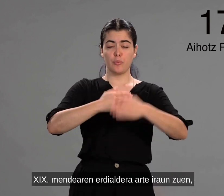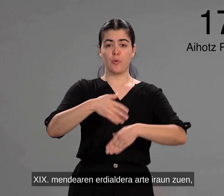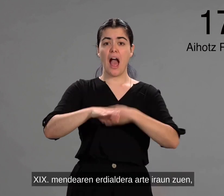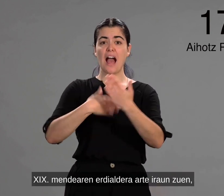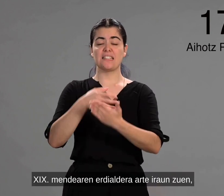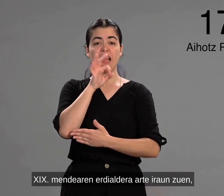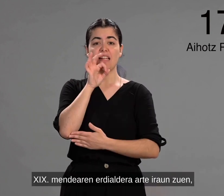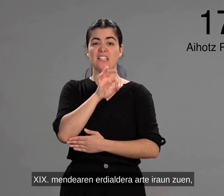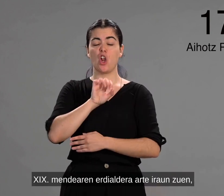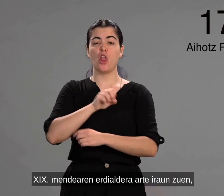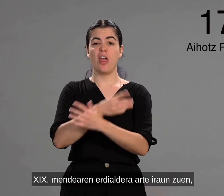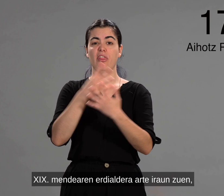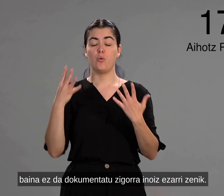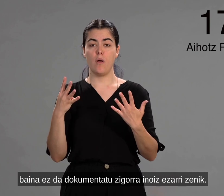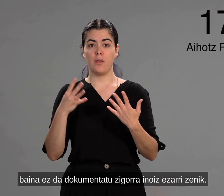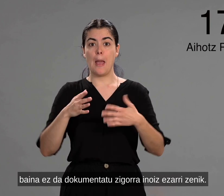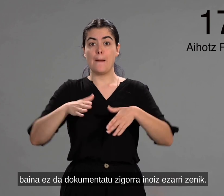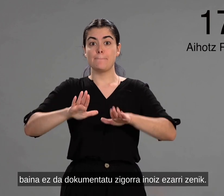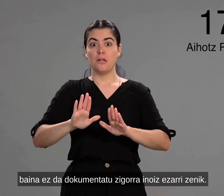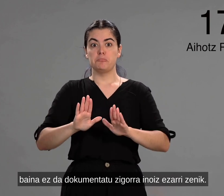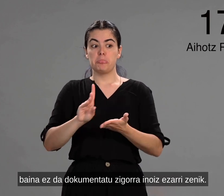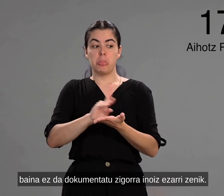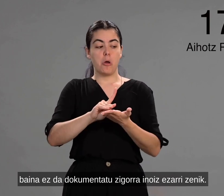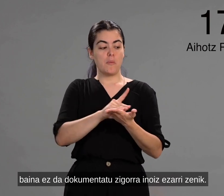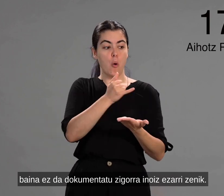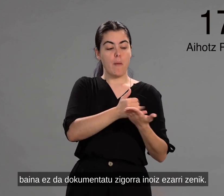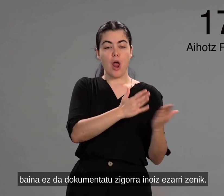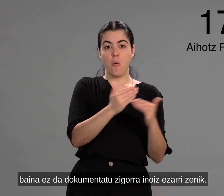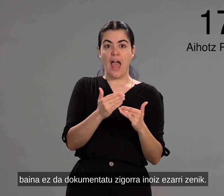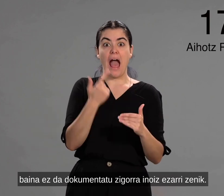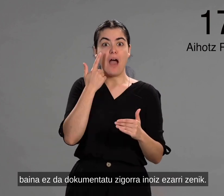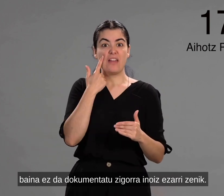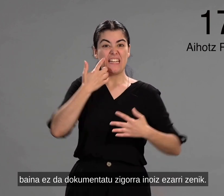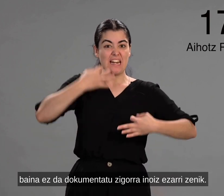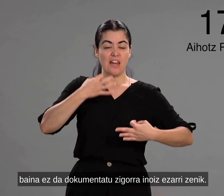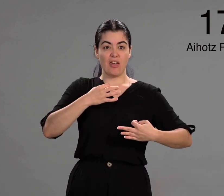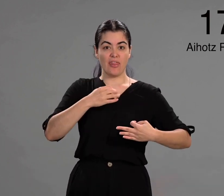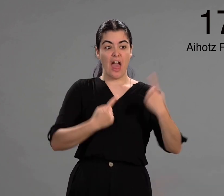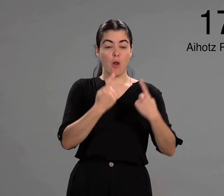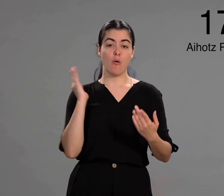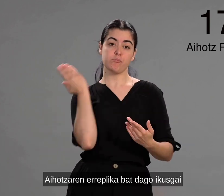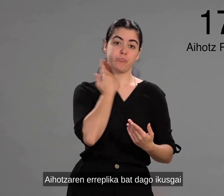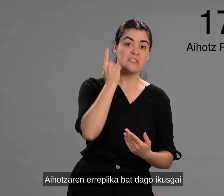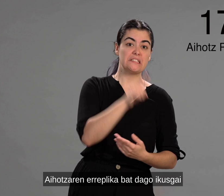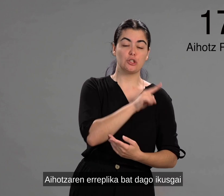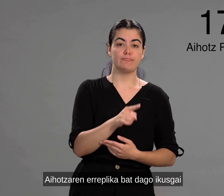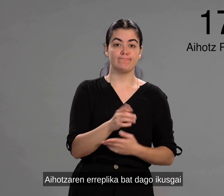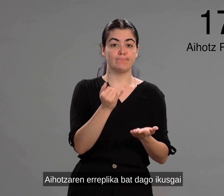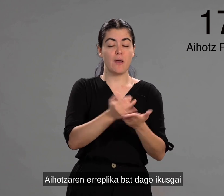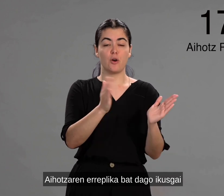erdialdera arte iraun zuen, baina ez da dokumentatu zigorra inoiz ezarri zenik. Aiotzaren erreplika bat